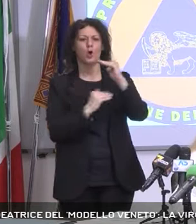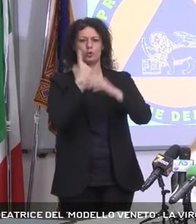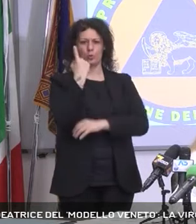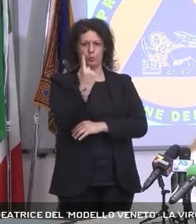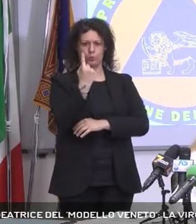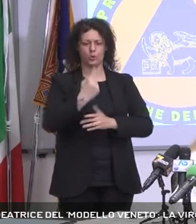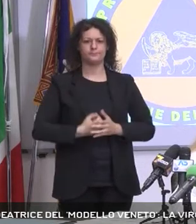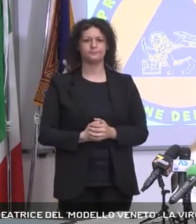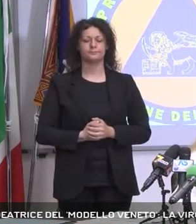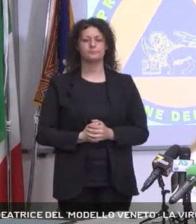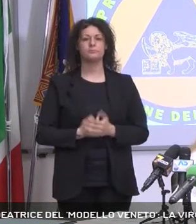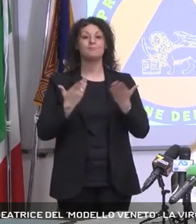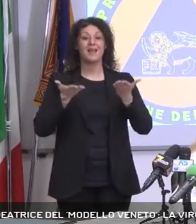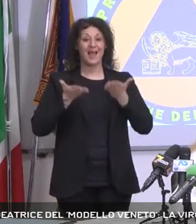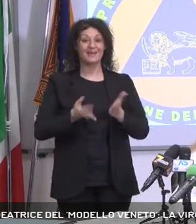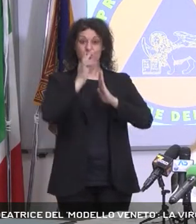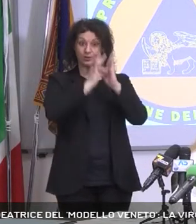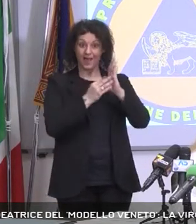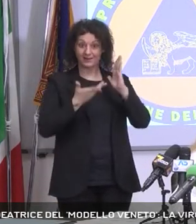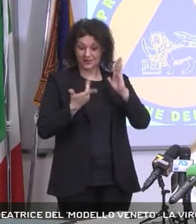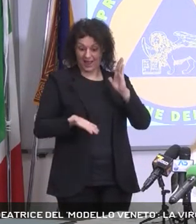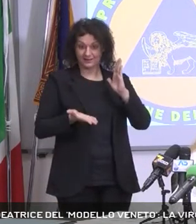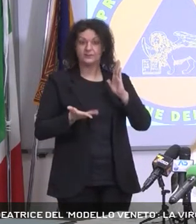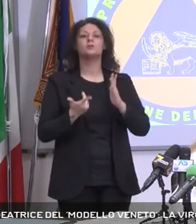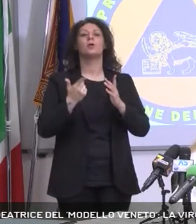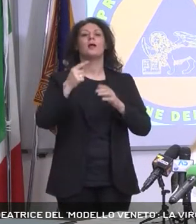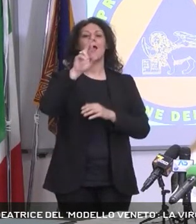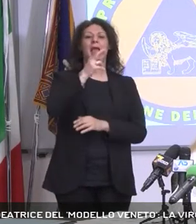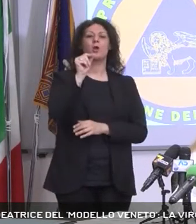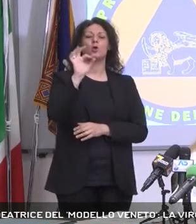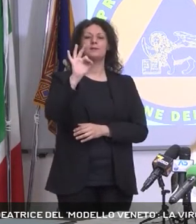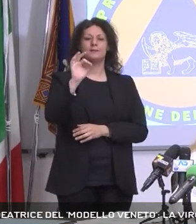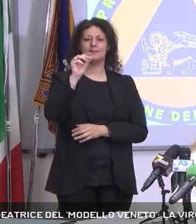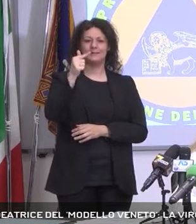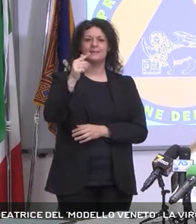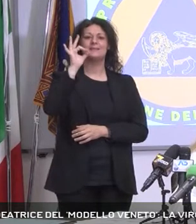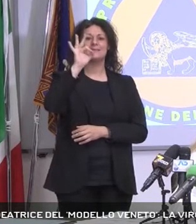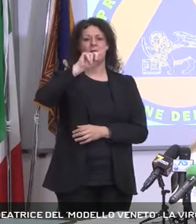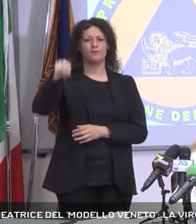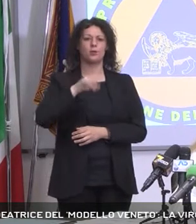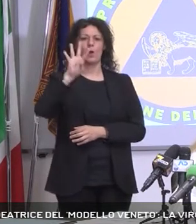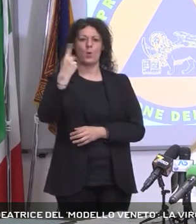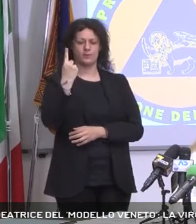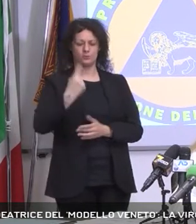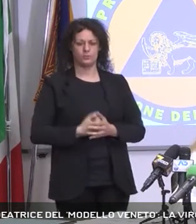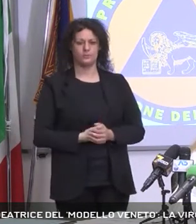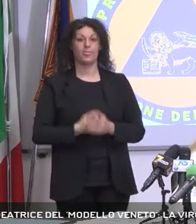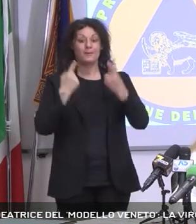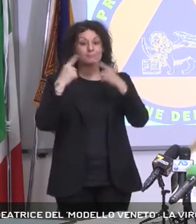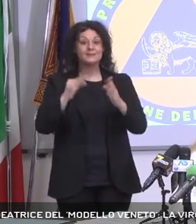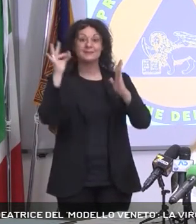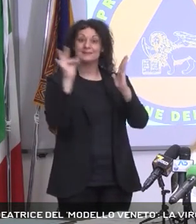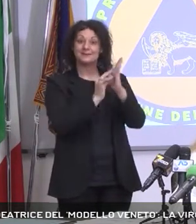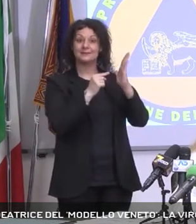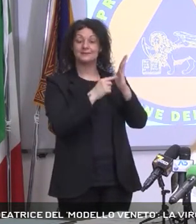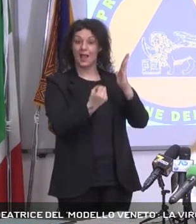Per gli ultimi dati noi siamo a 0,41. E questo è uno degli indicatori principali che fa sì